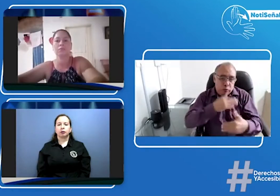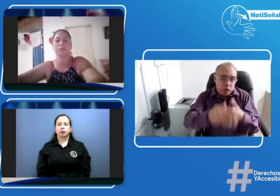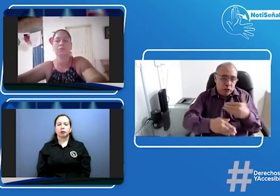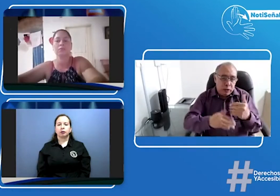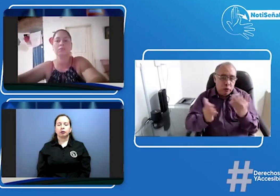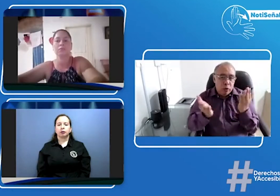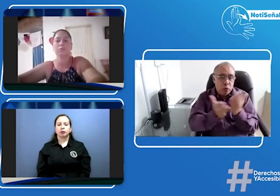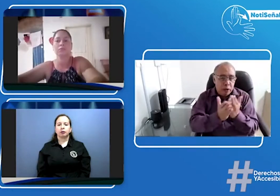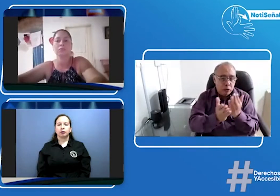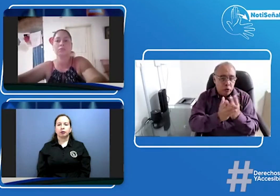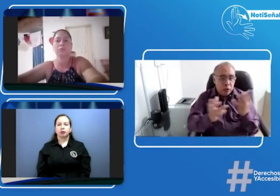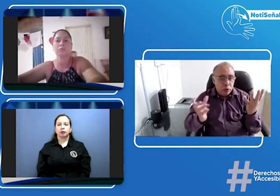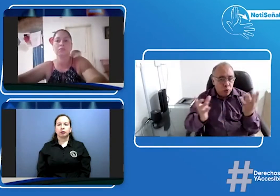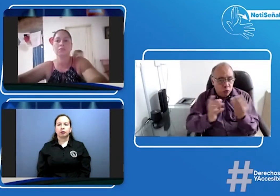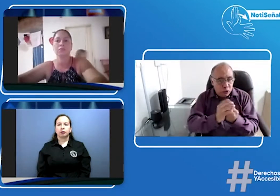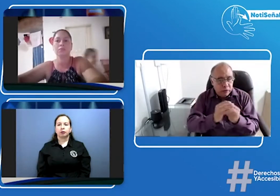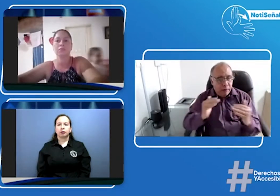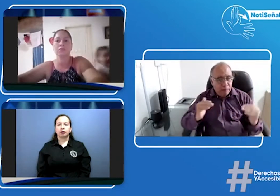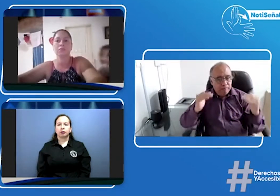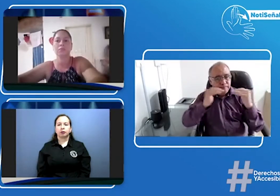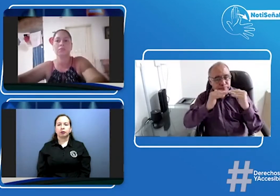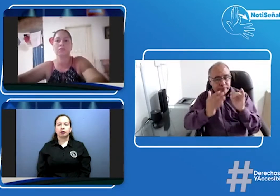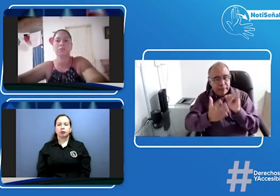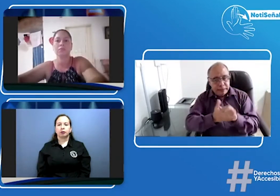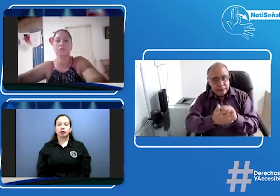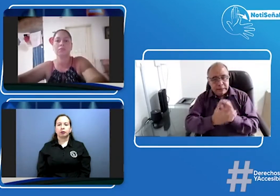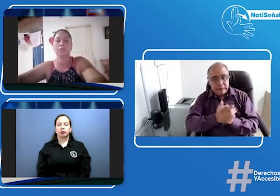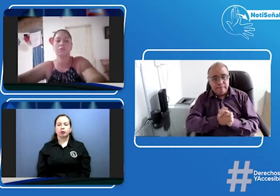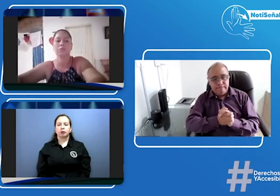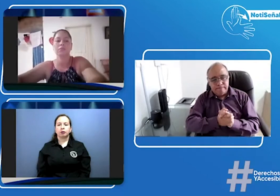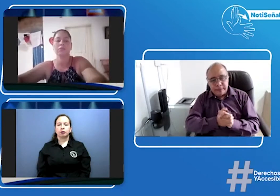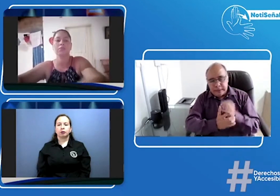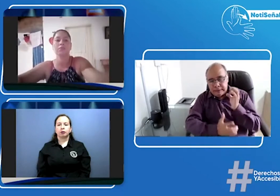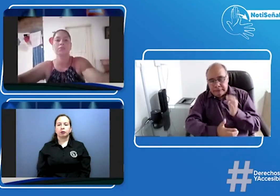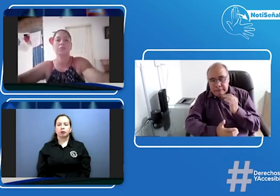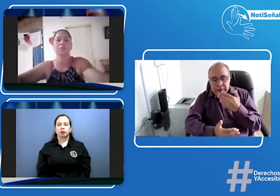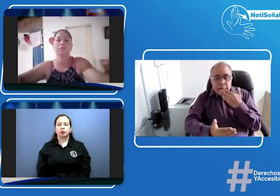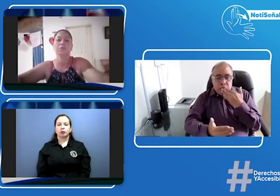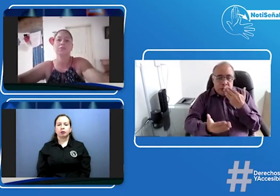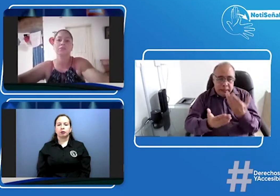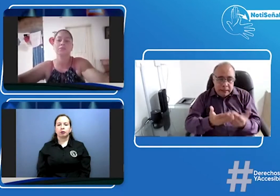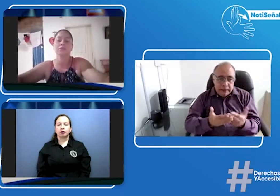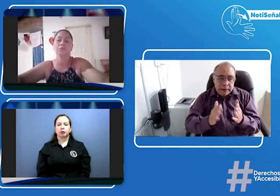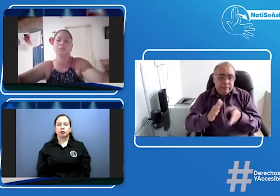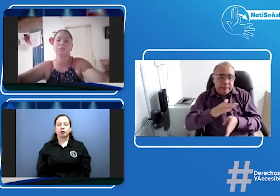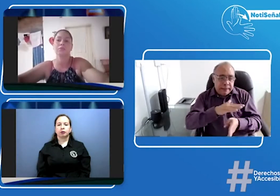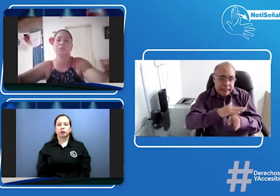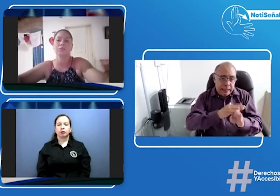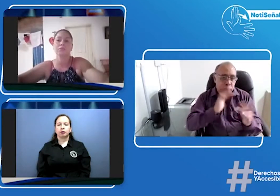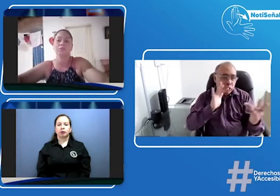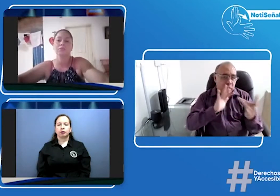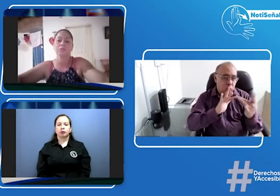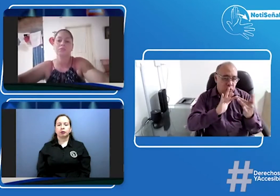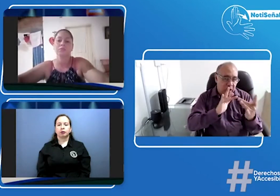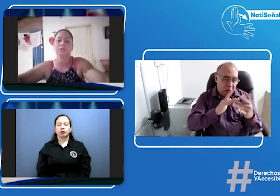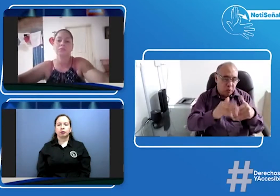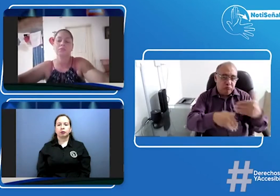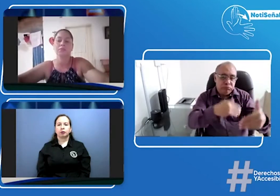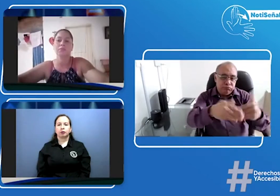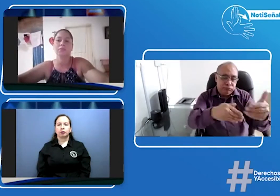segunda instancia les dijeron que no y mostrar que los derechos de los niños están violentando y que nos está llegando a esa real inclusión así